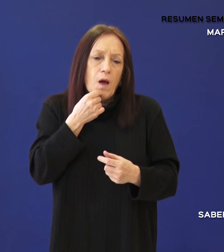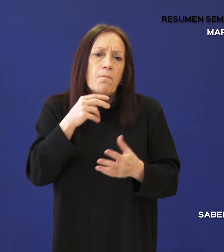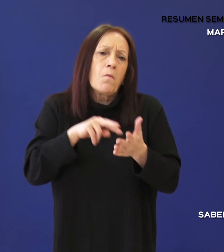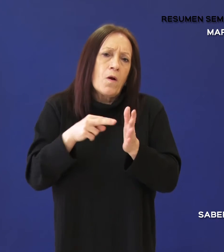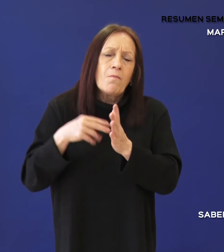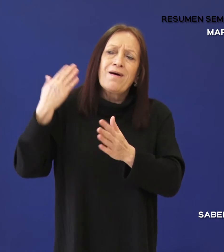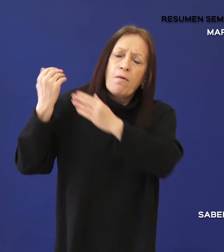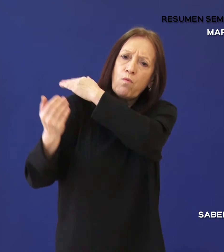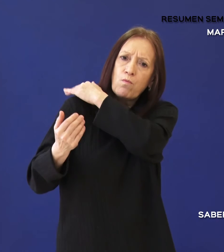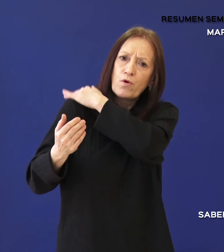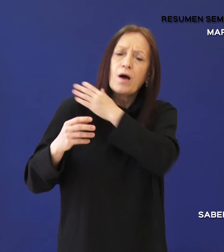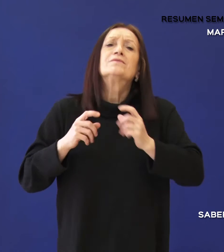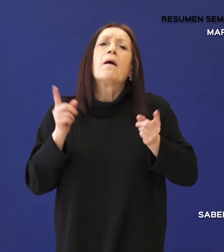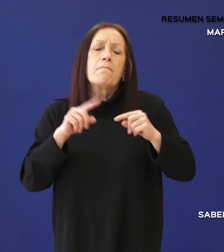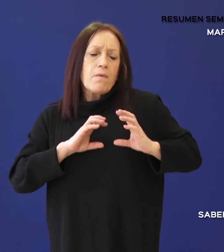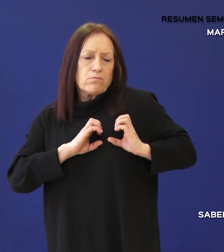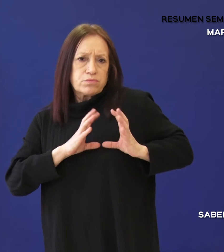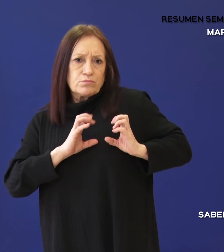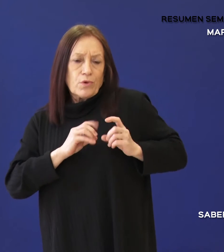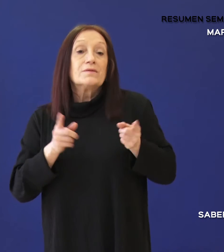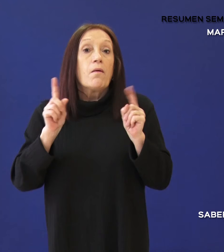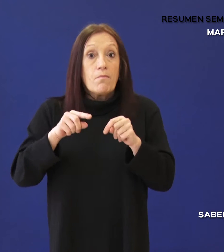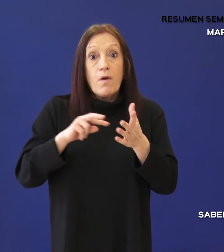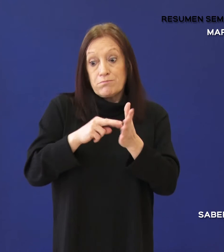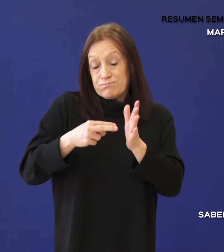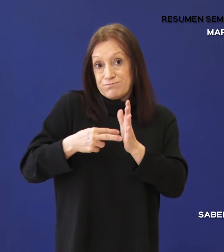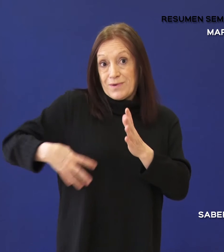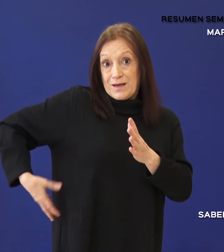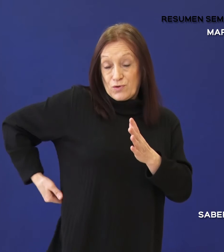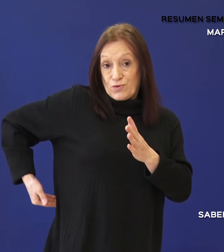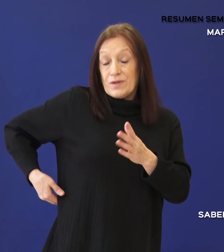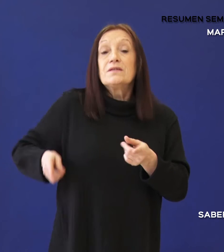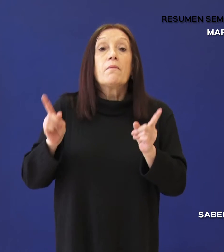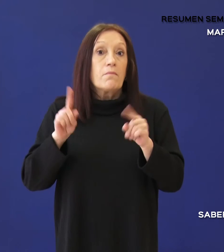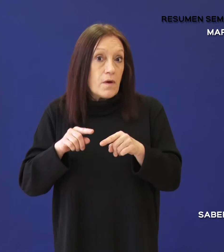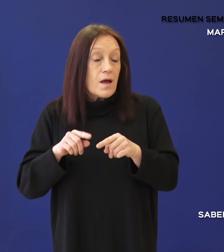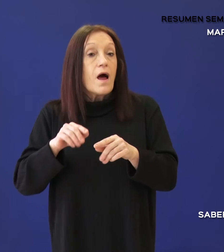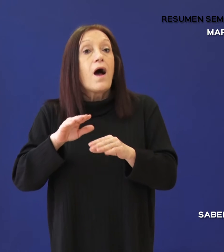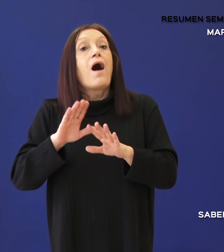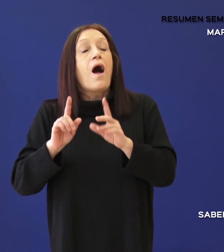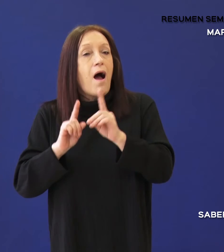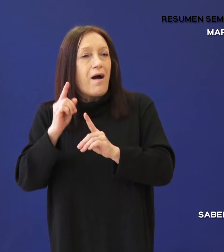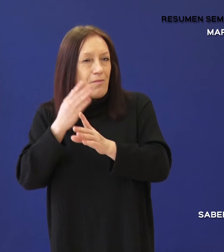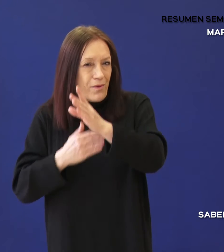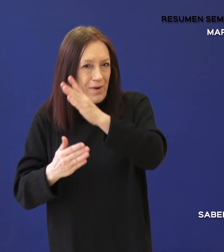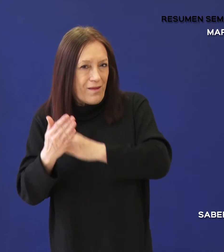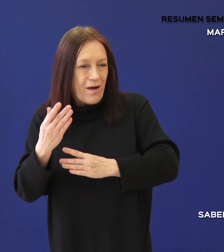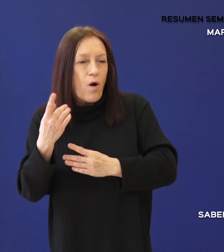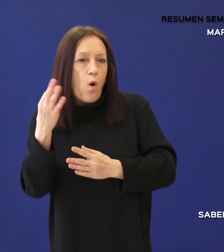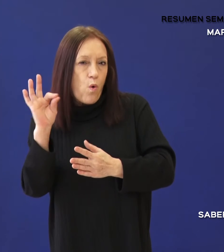enfermedades cardiovasculares, enfermedades renales crónicas y personas con certificado único de discapacidad.